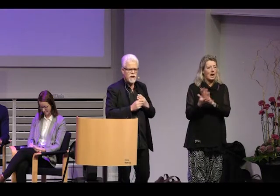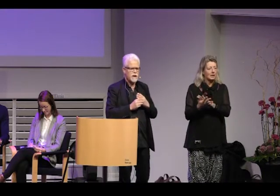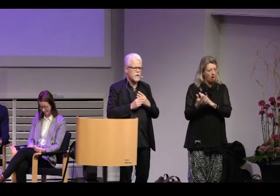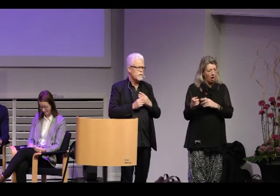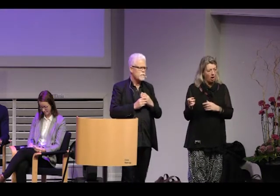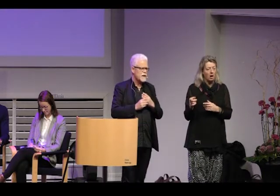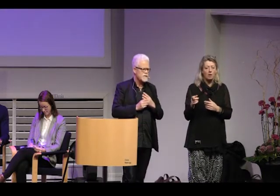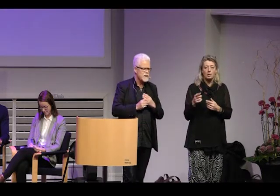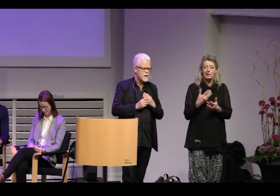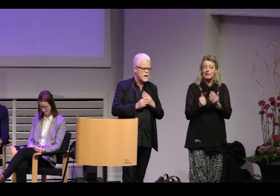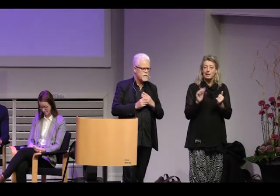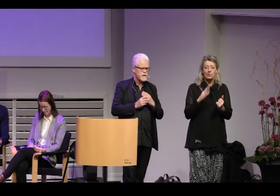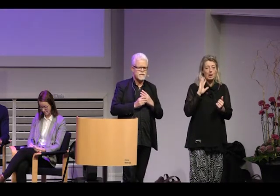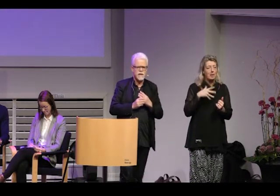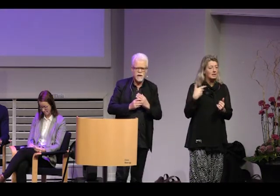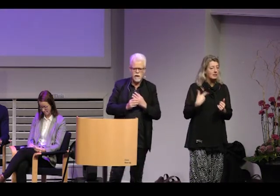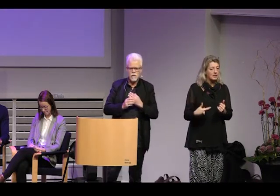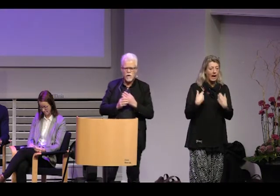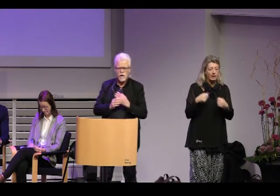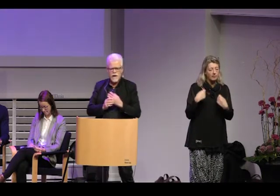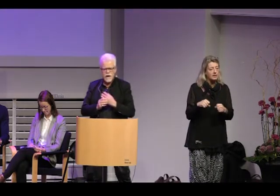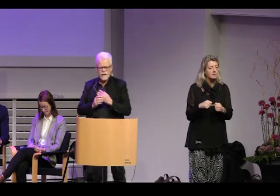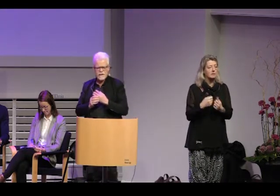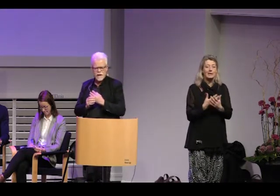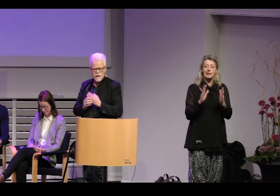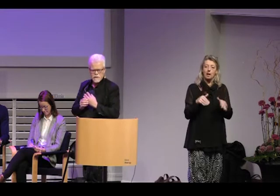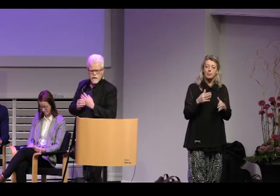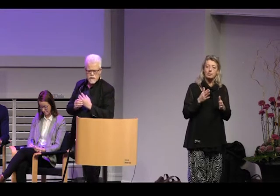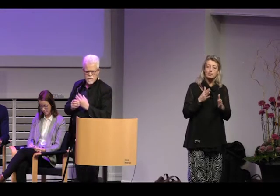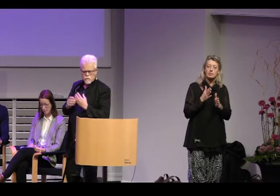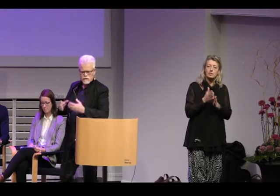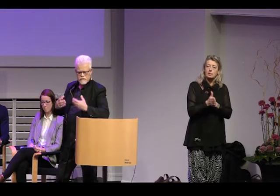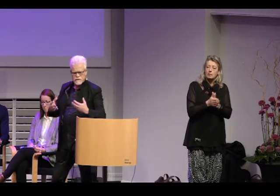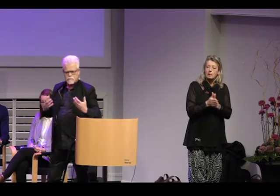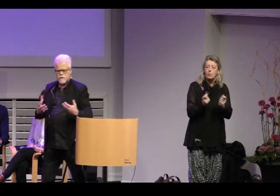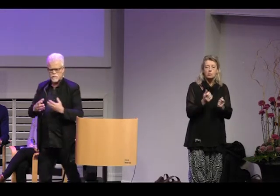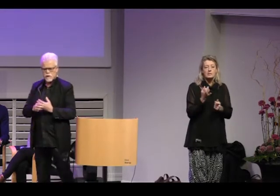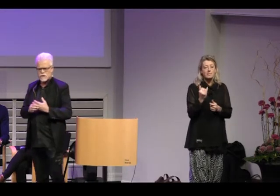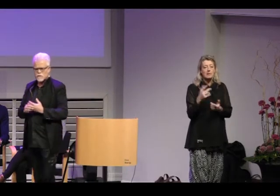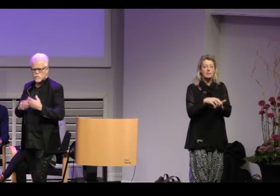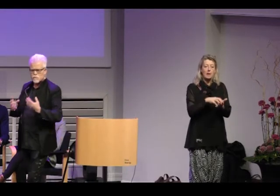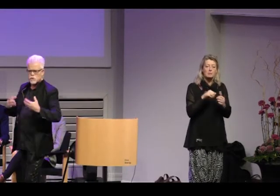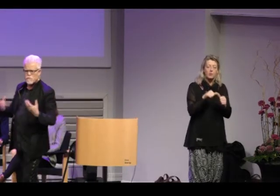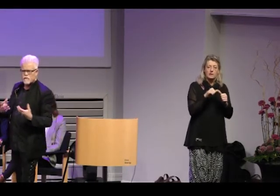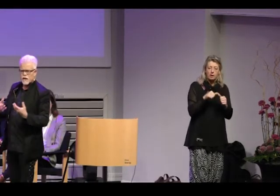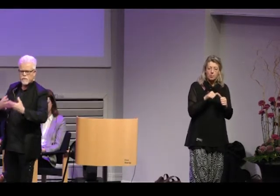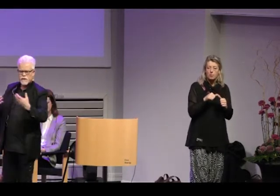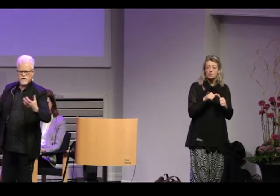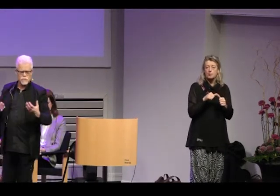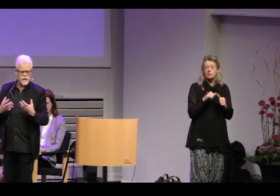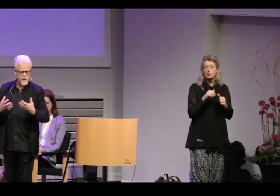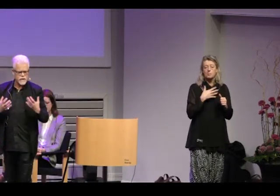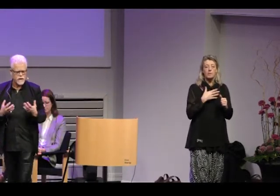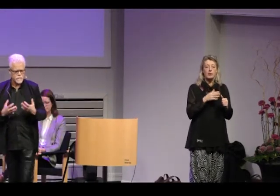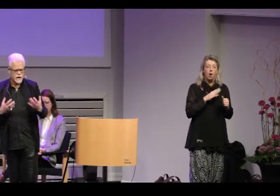ingen har varit palestinaaktivist ingen har engagerat sig i någon civilsamhällesorganisation som har velat